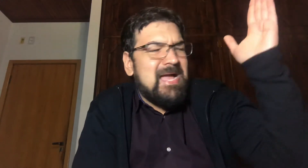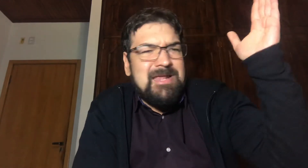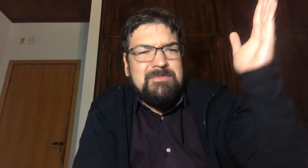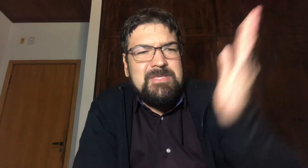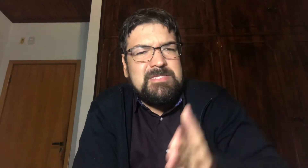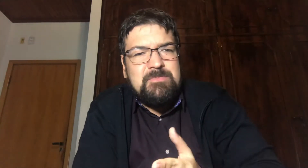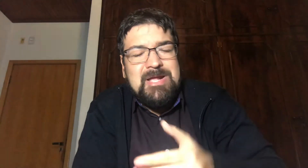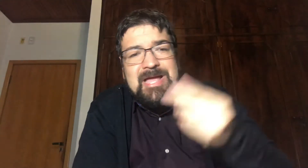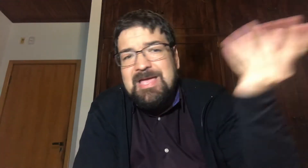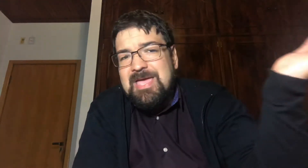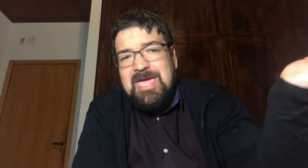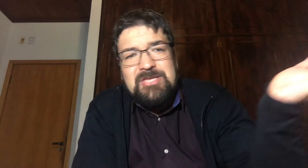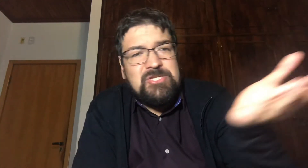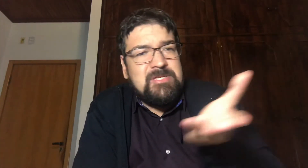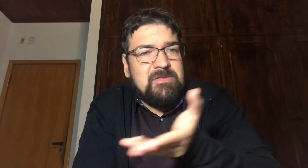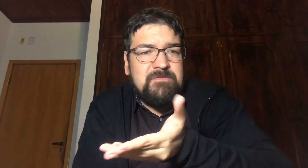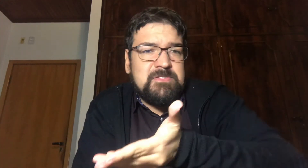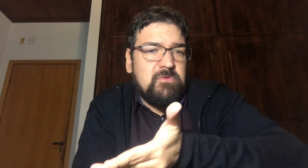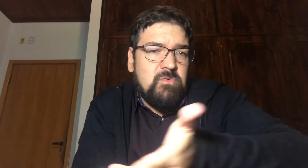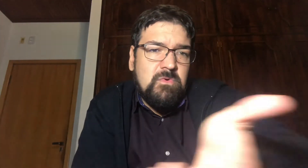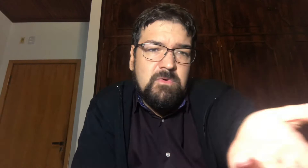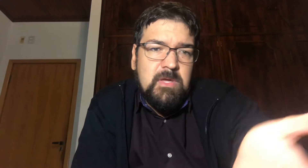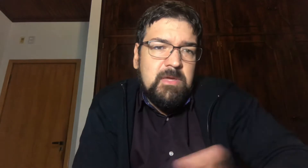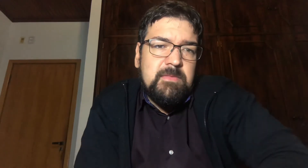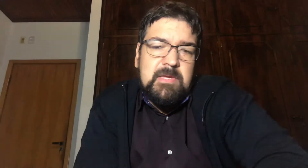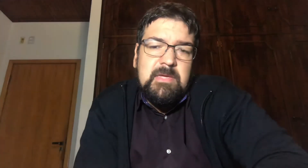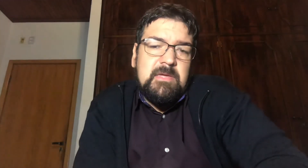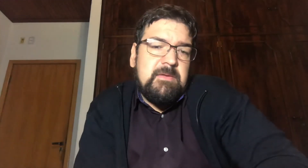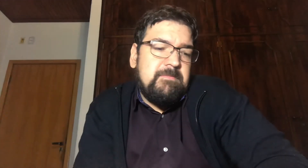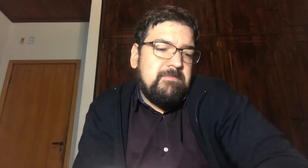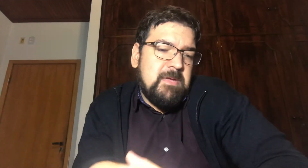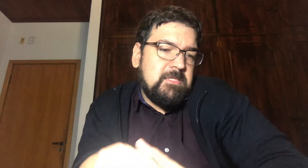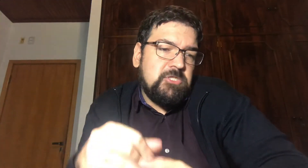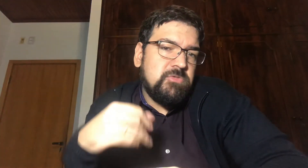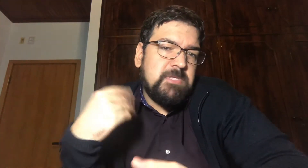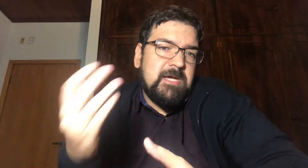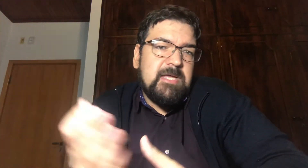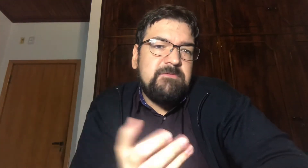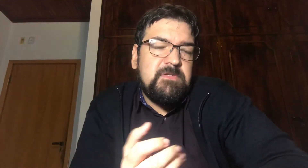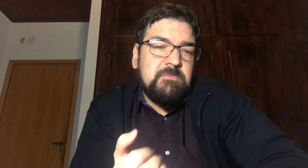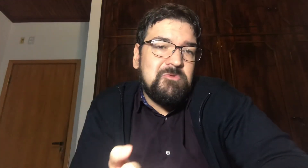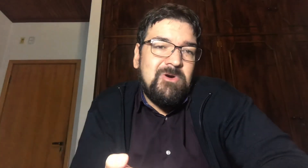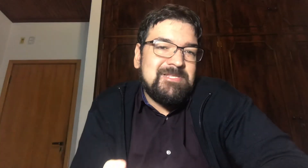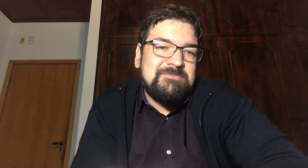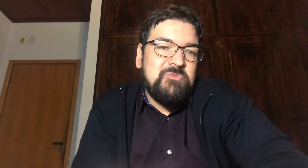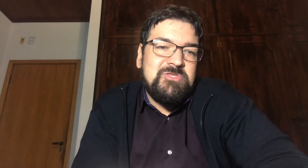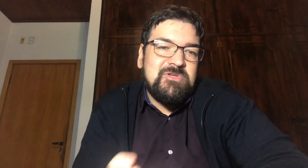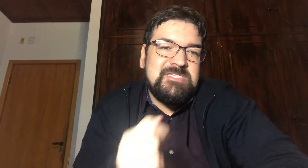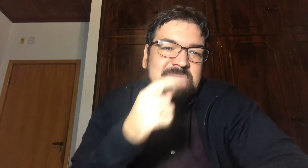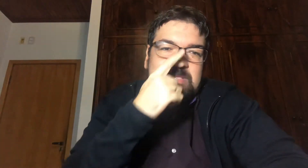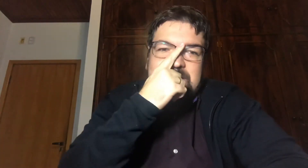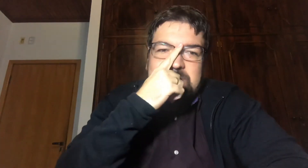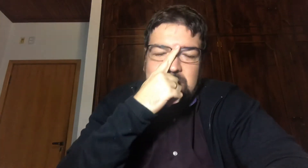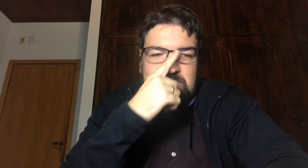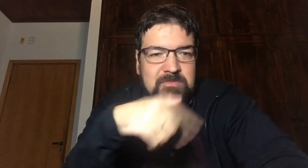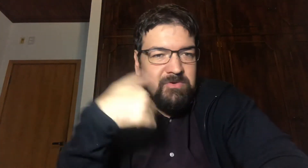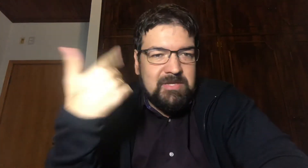caramba Dezembro para cá É gente querendo fazer o lucro Atingir o TH de 20 mil dólares Muito acima daqueles 4 mil O